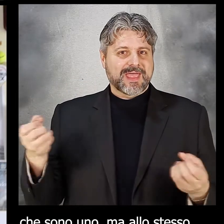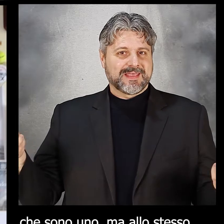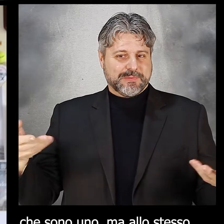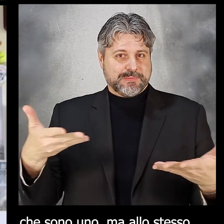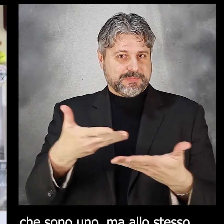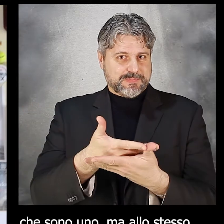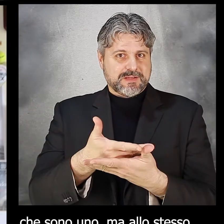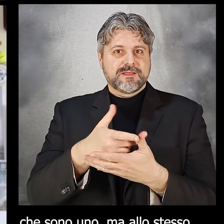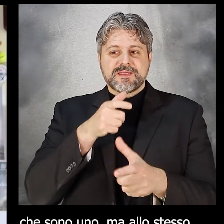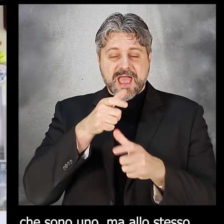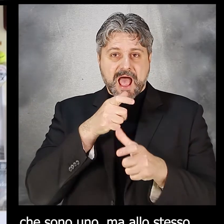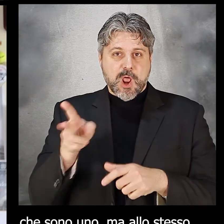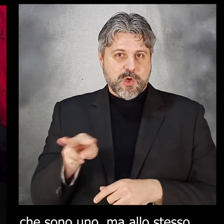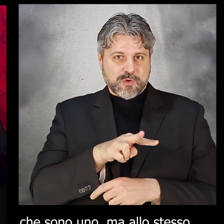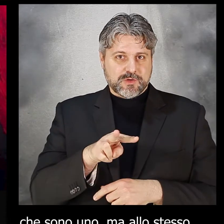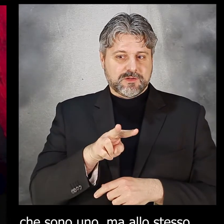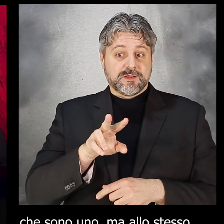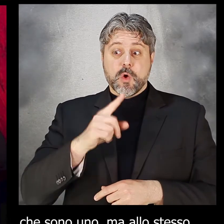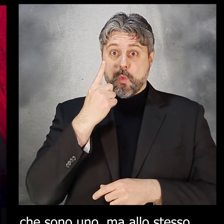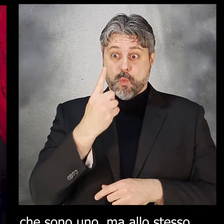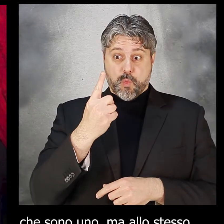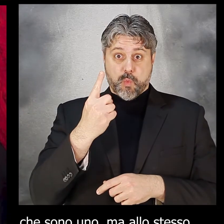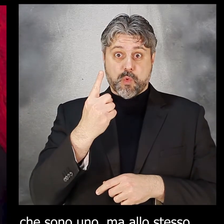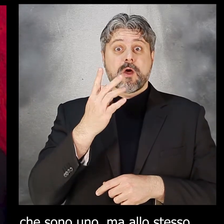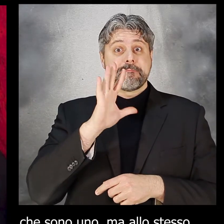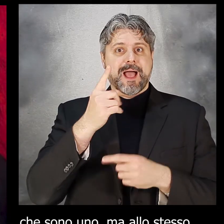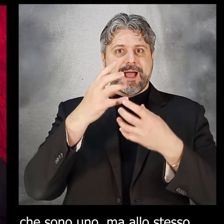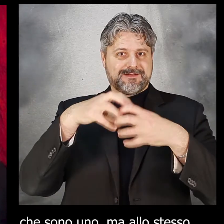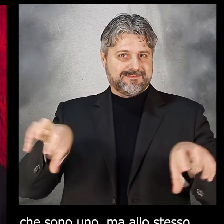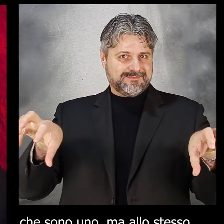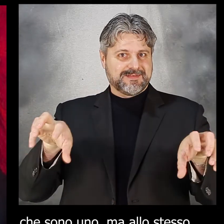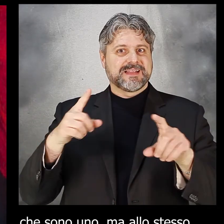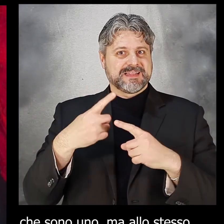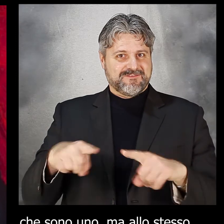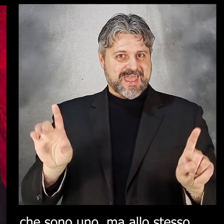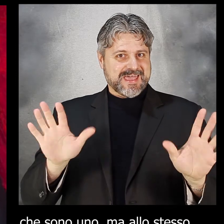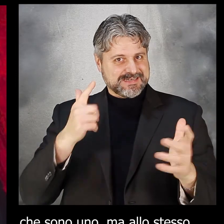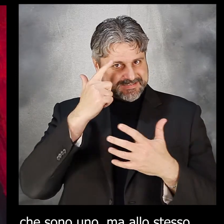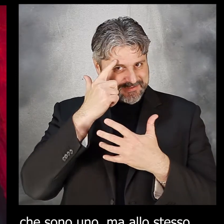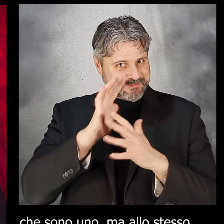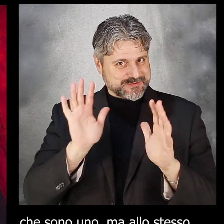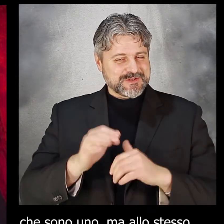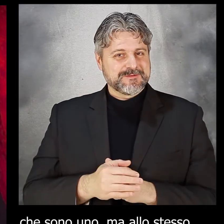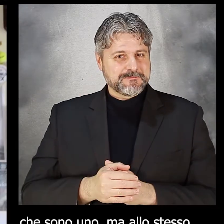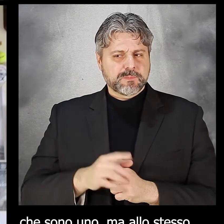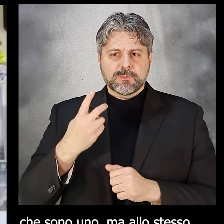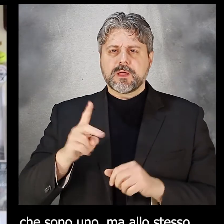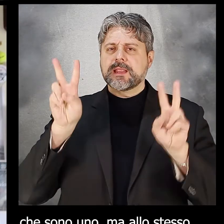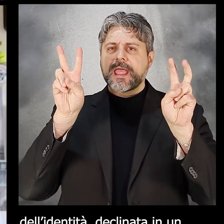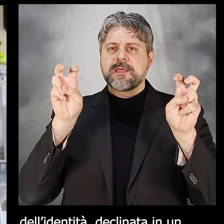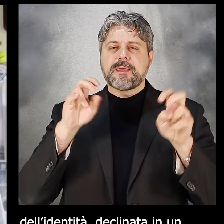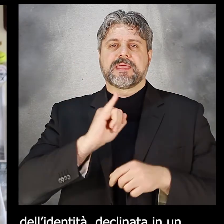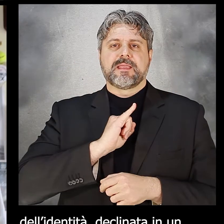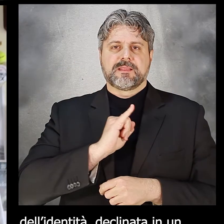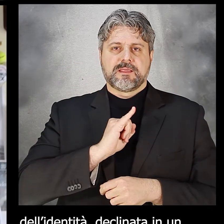che sono uno ma allo stesso tempo nella loro diversità non lo sono. Così entrambi affrontano a modo loro il tema dell